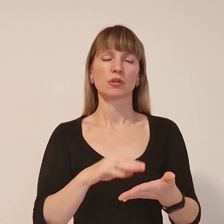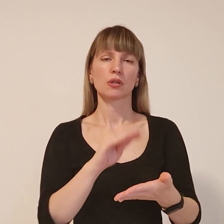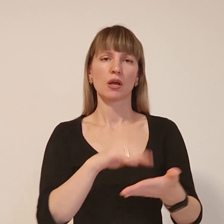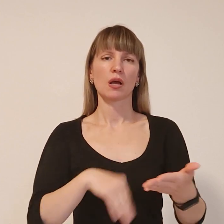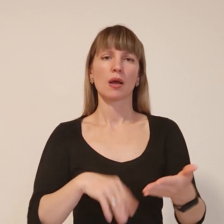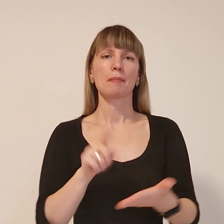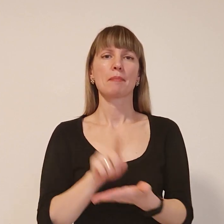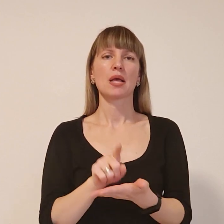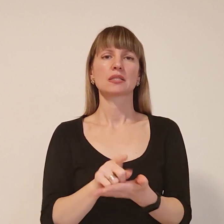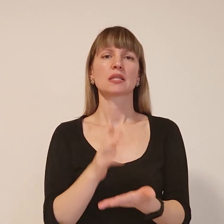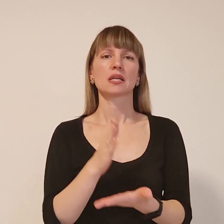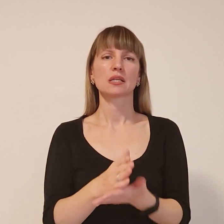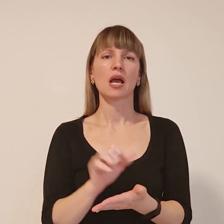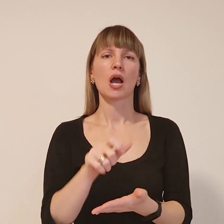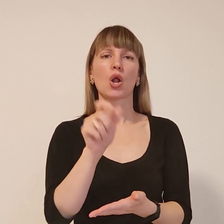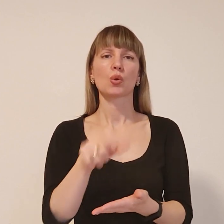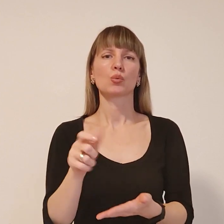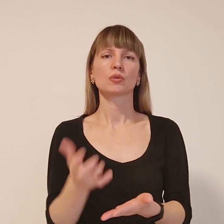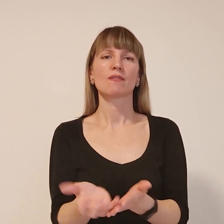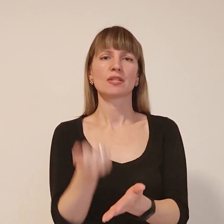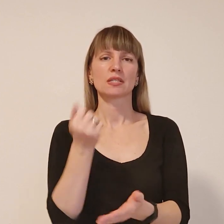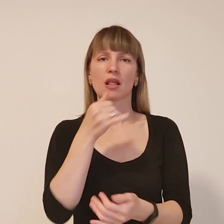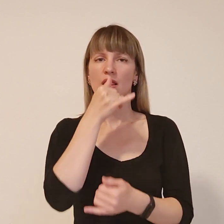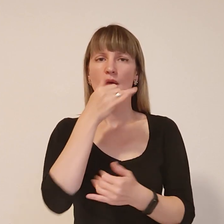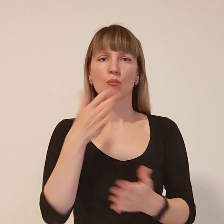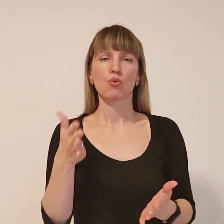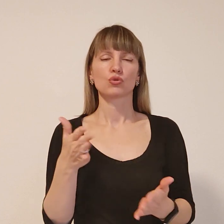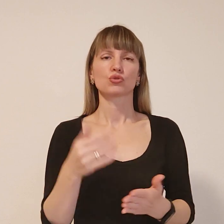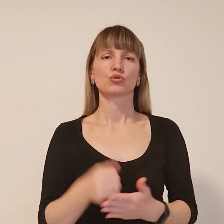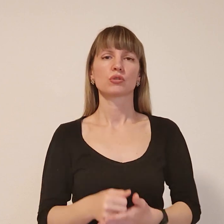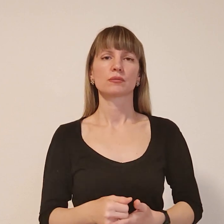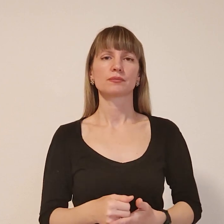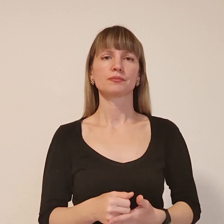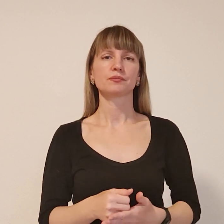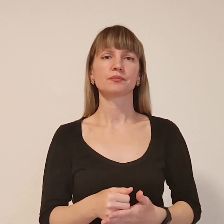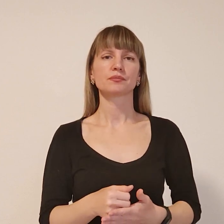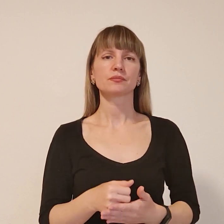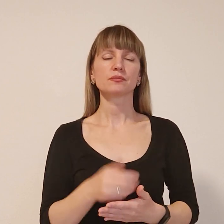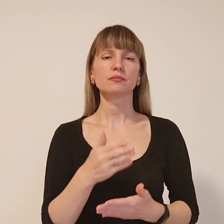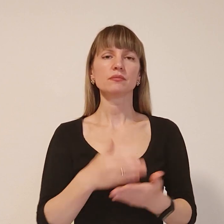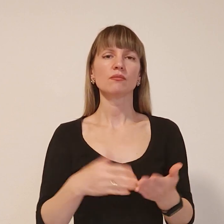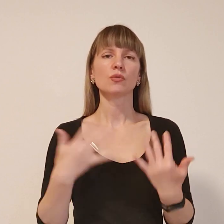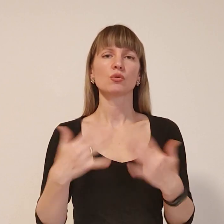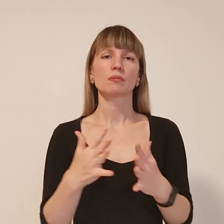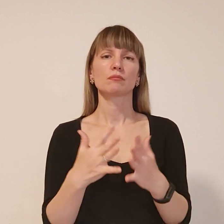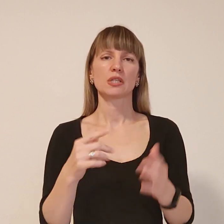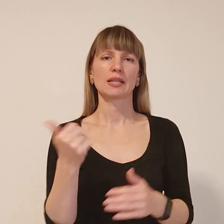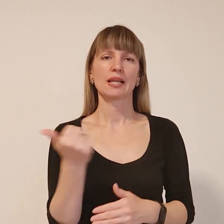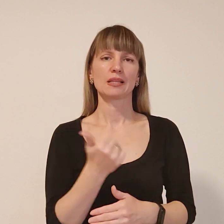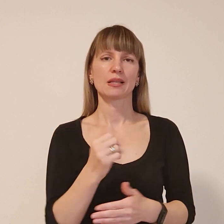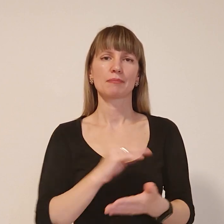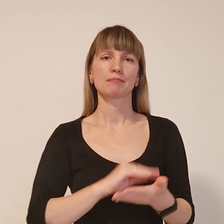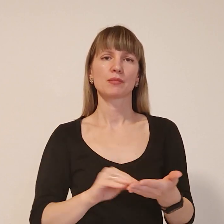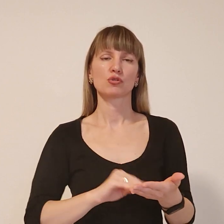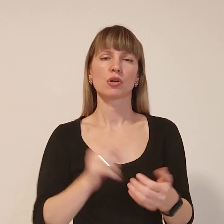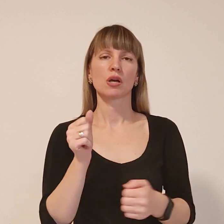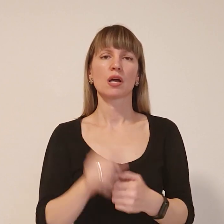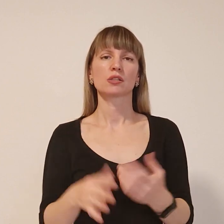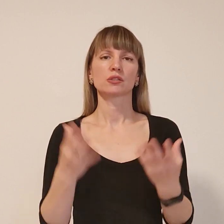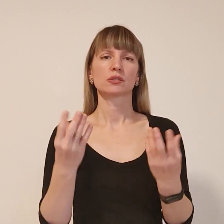прийшли, а людочки зняти їх не можуть. Взагалі, вже більше тижні, пишуться кожен день, у три